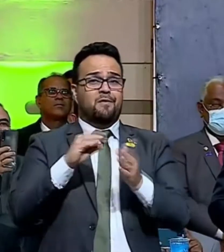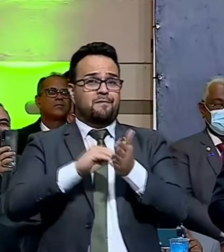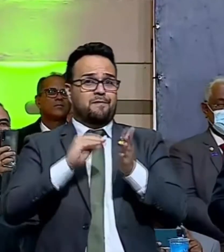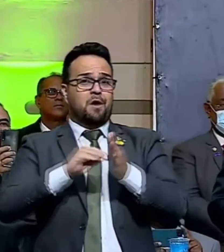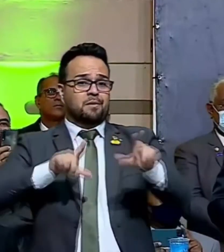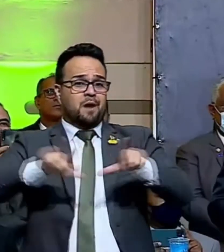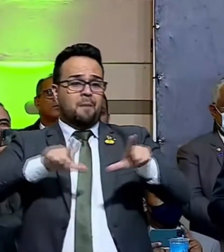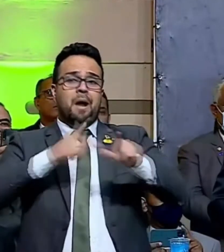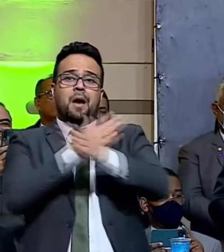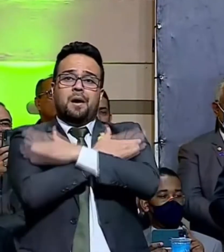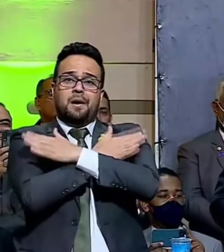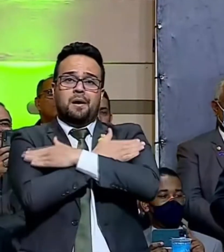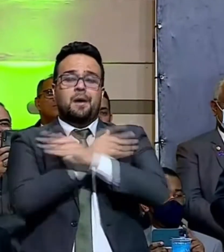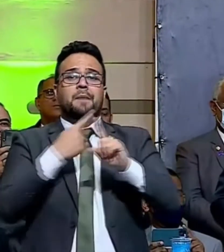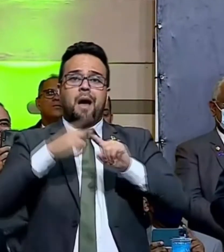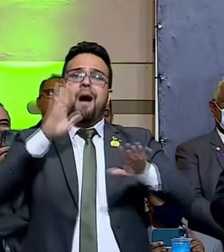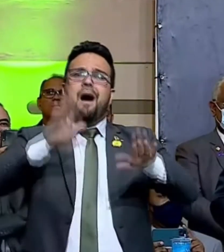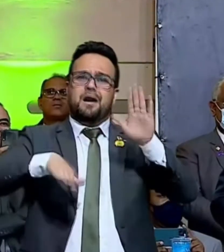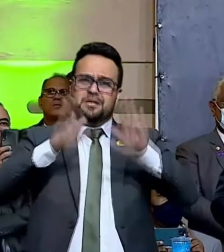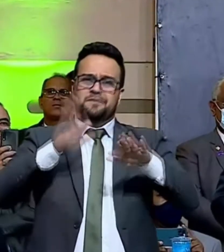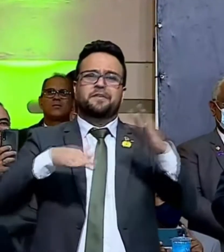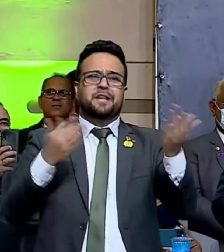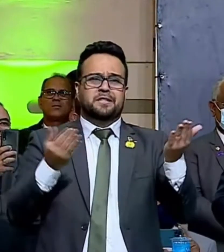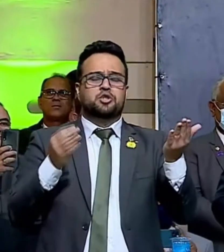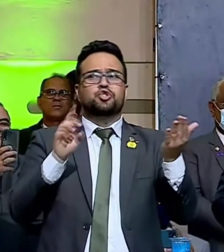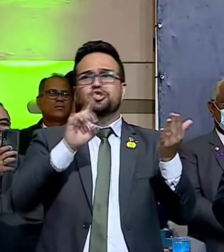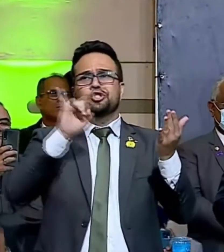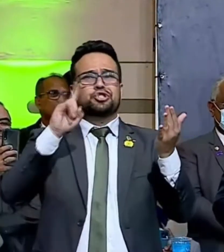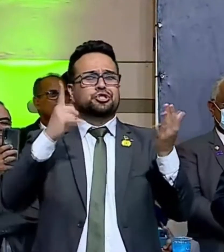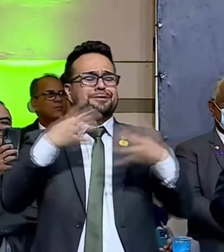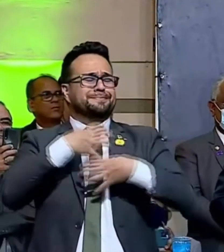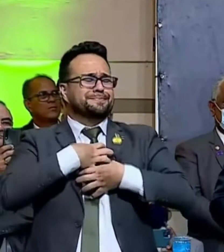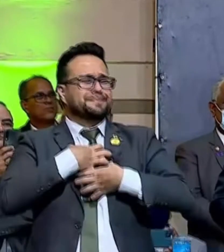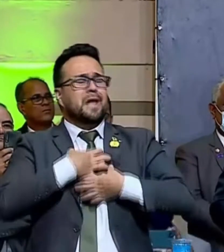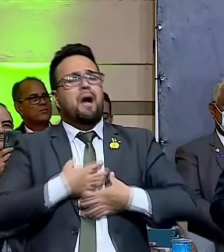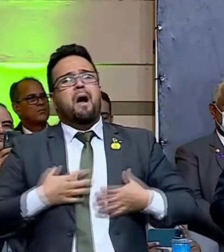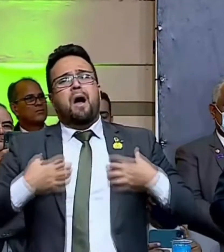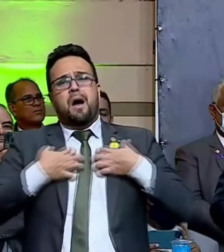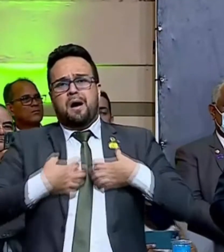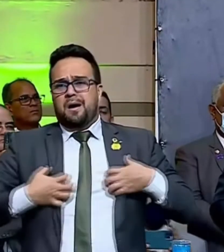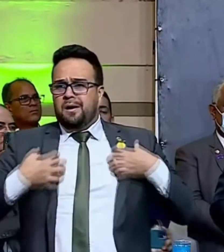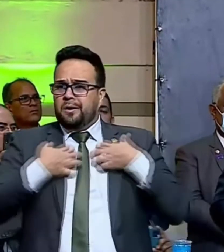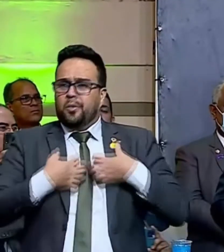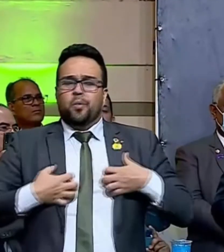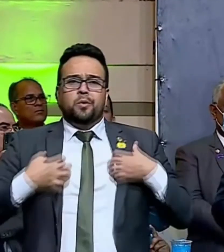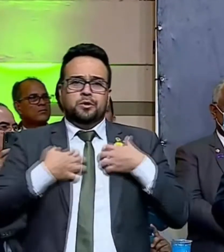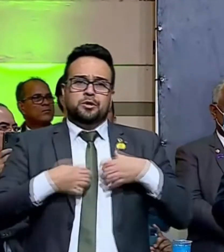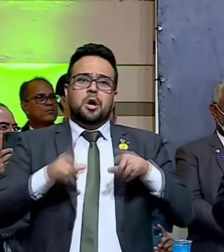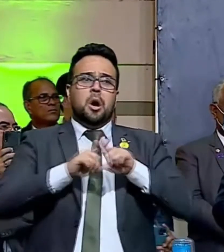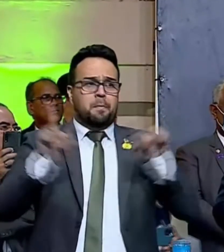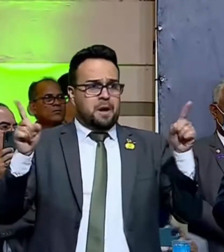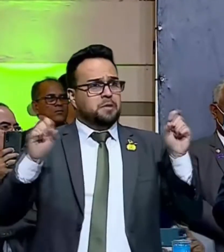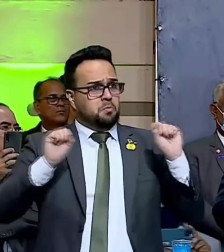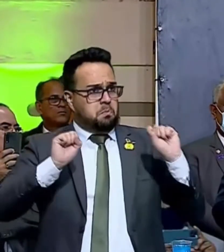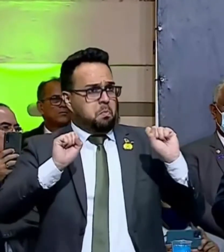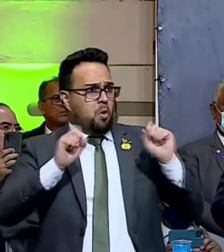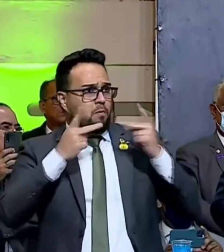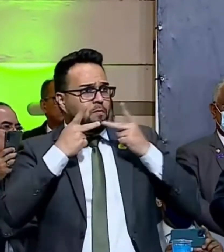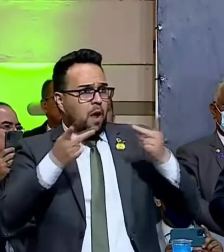tem dias realmente angustiantes. O que eu posso dizer aos senhores,